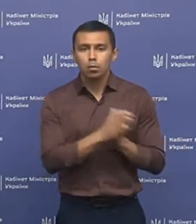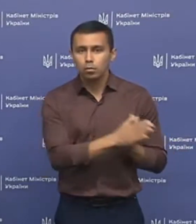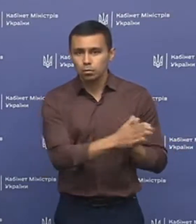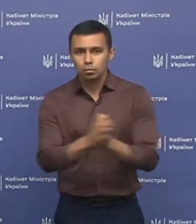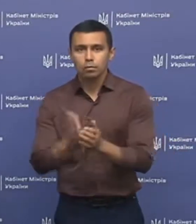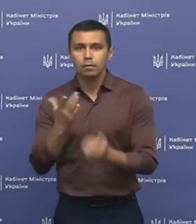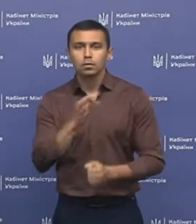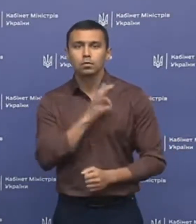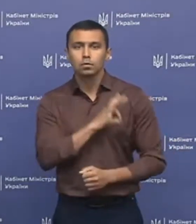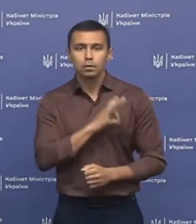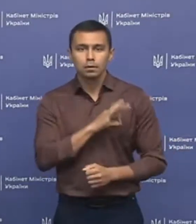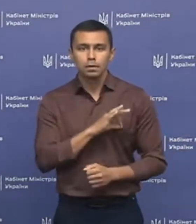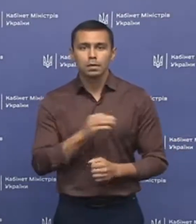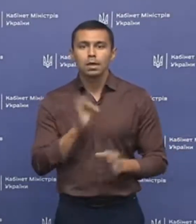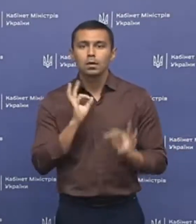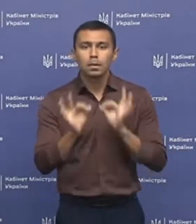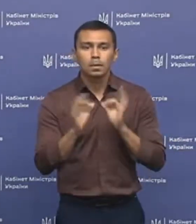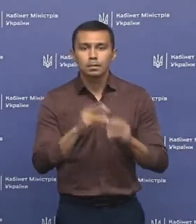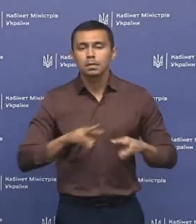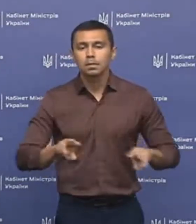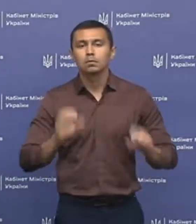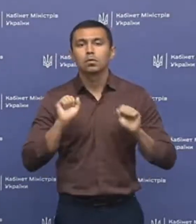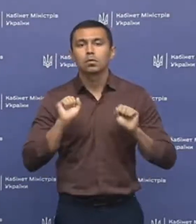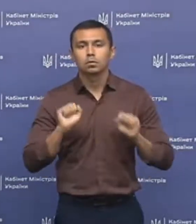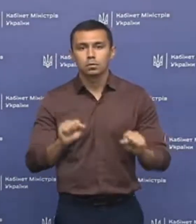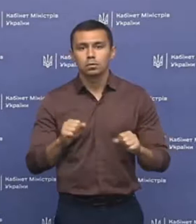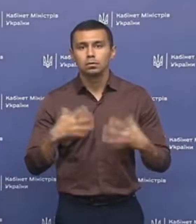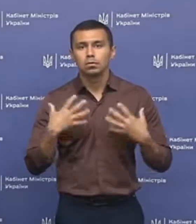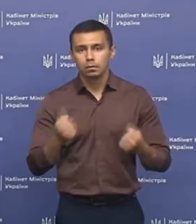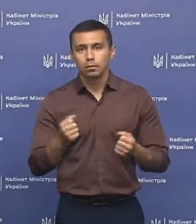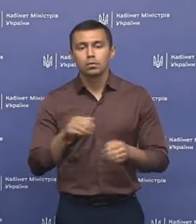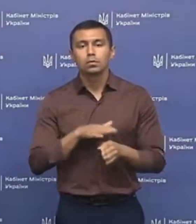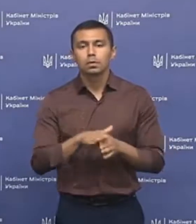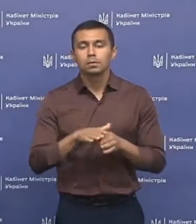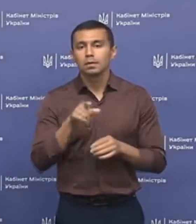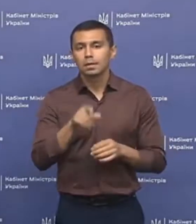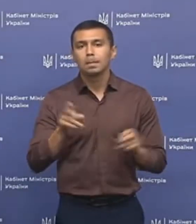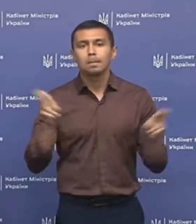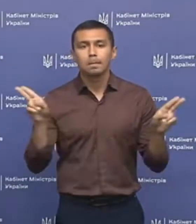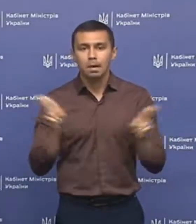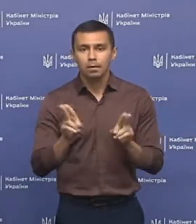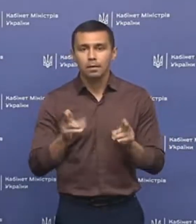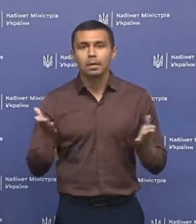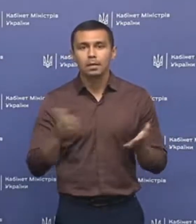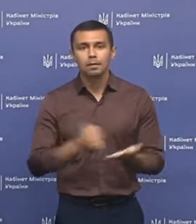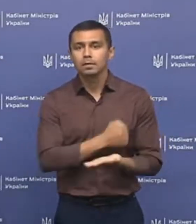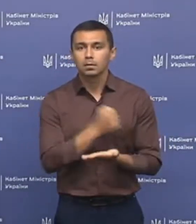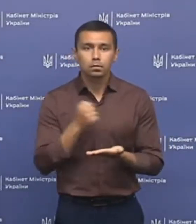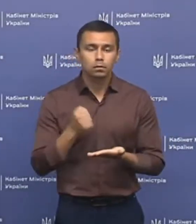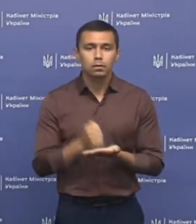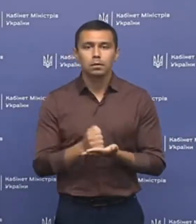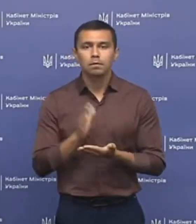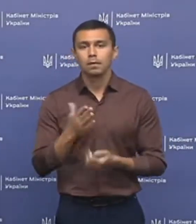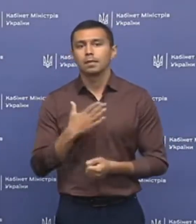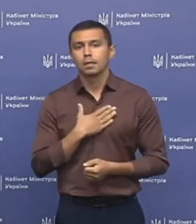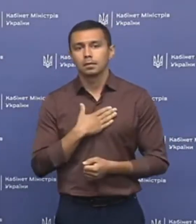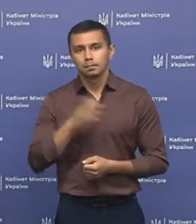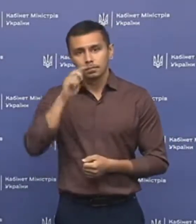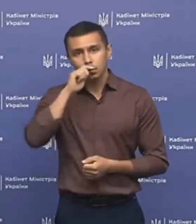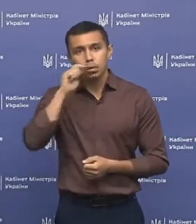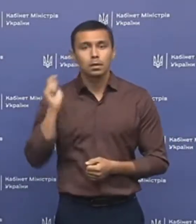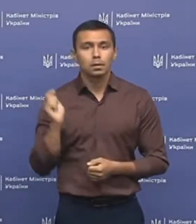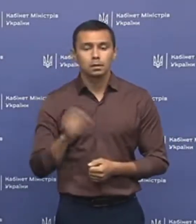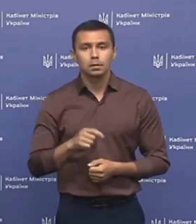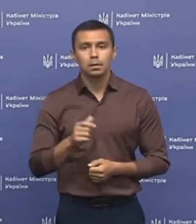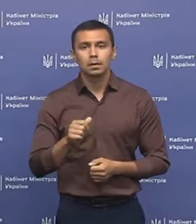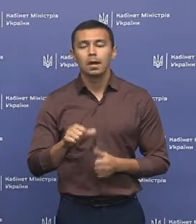вас користуватися рекомендаціями Міністерства охорони здоров'я, дотриматися тих правил, які встановлені в нашій країні.